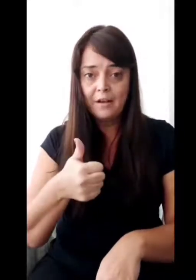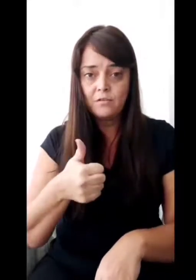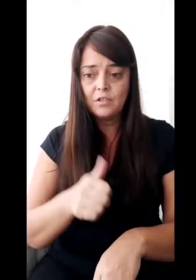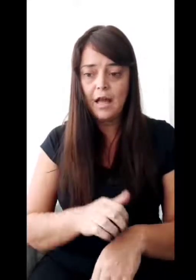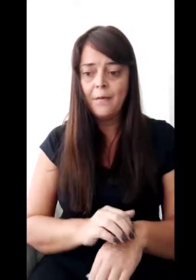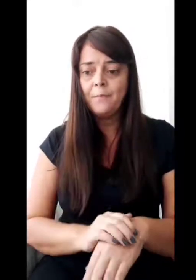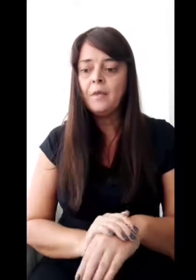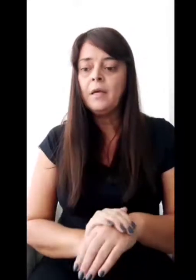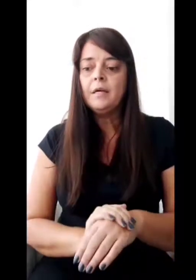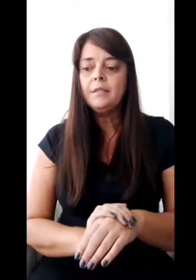certos, tá?